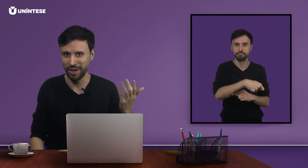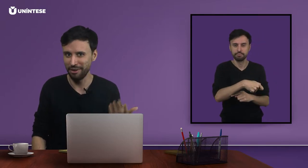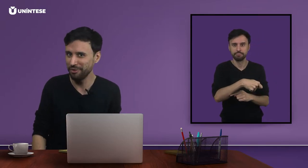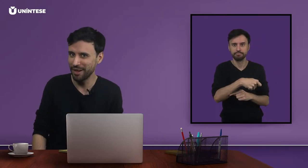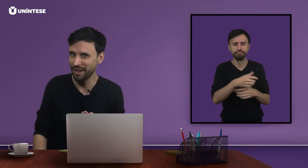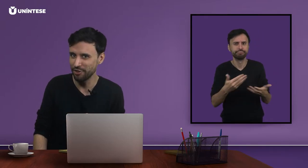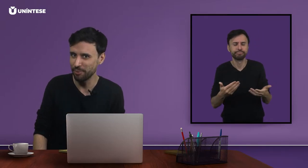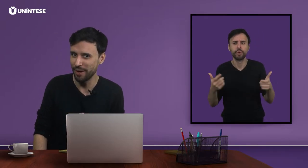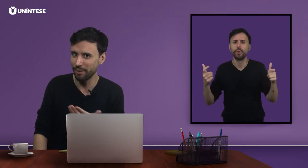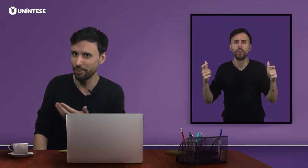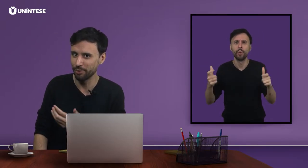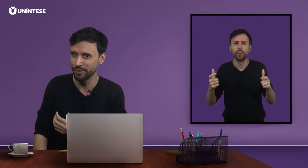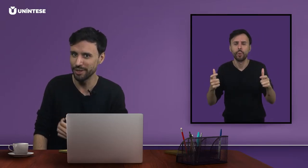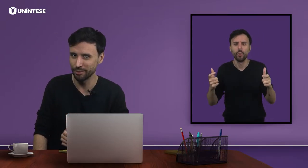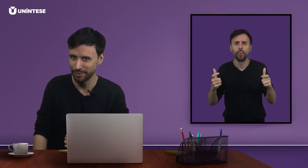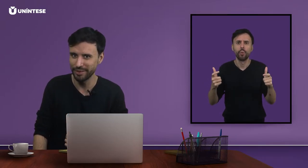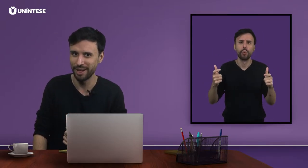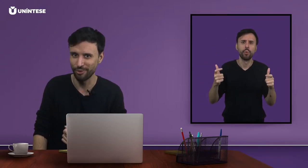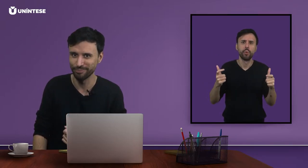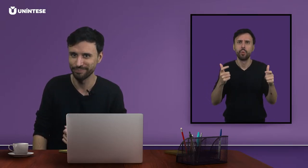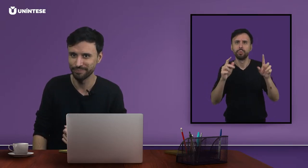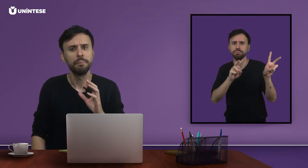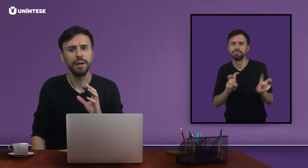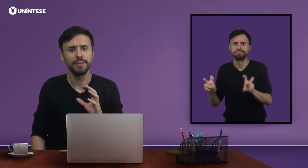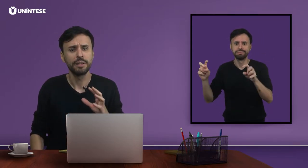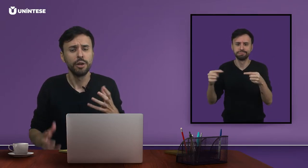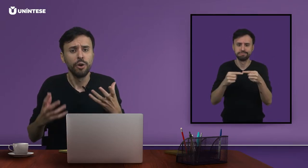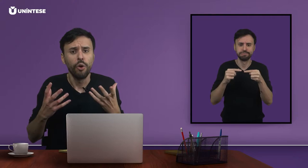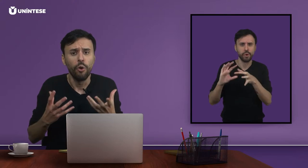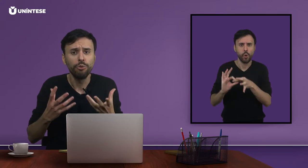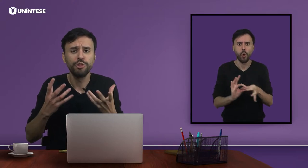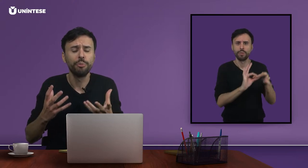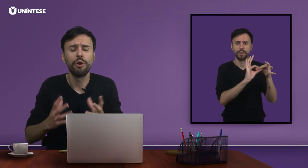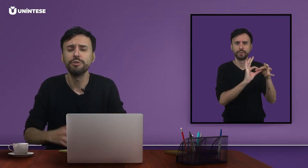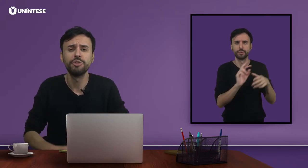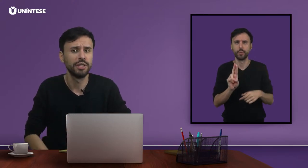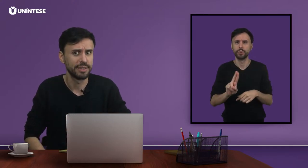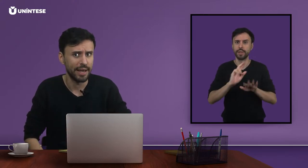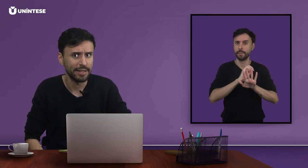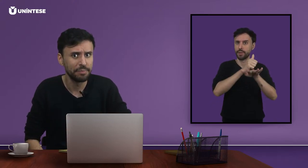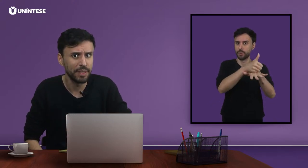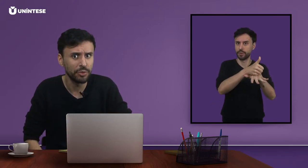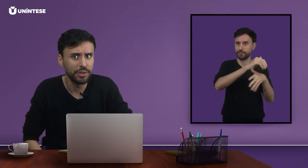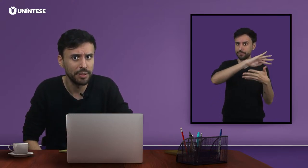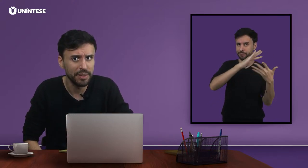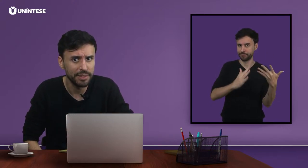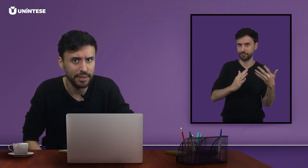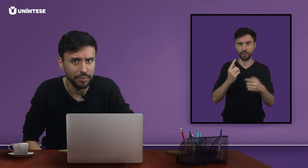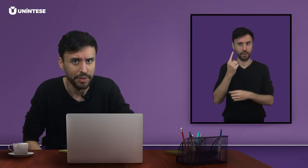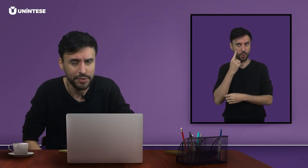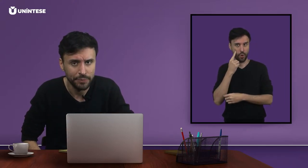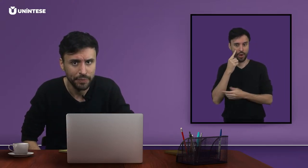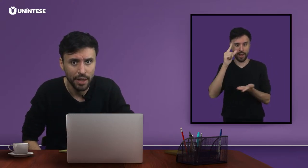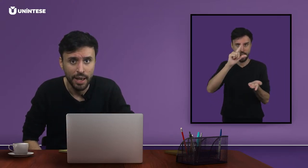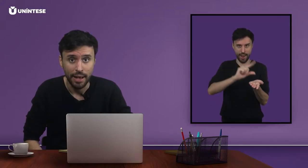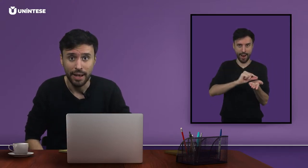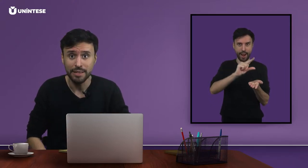referente para a produção do sinal. Mas, onde eu posso utilizar as metonímias em libras? As